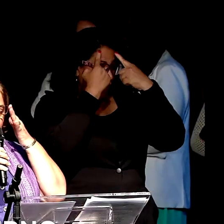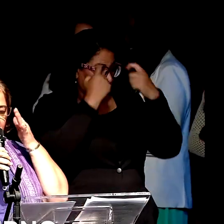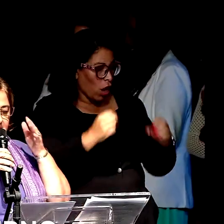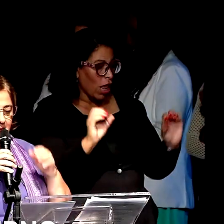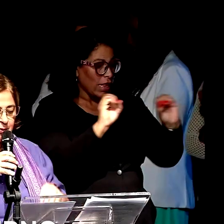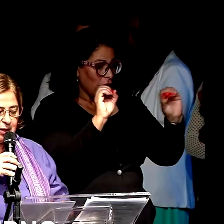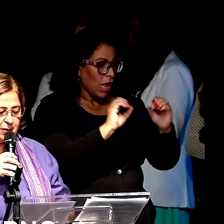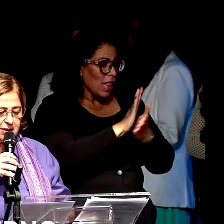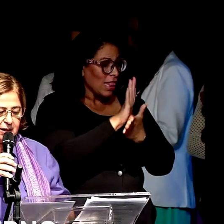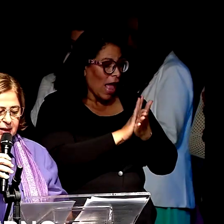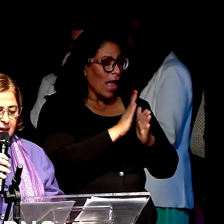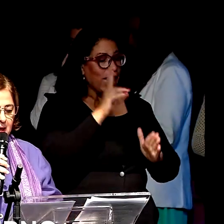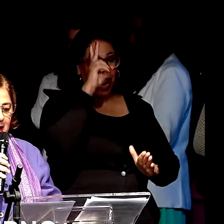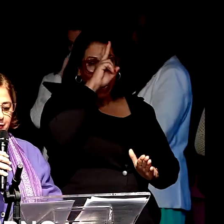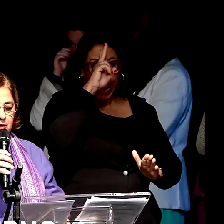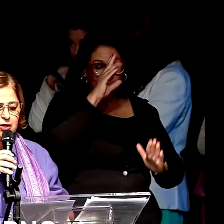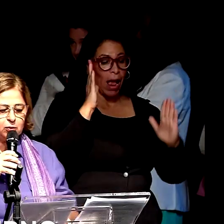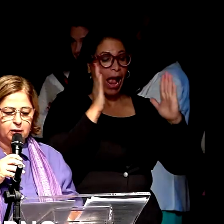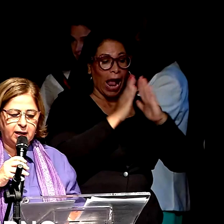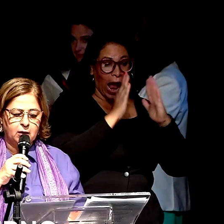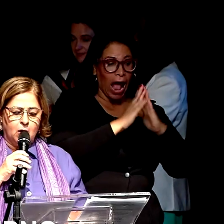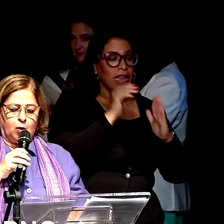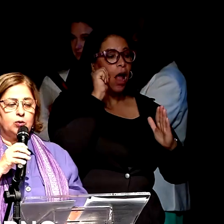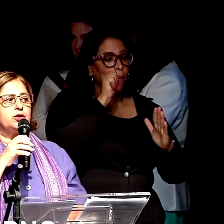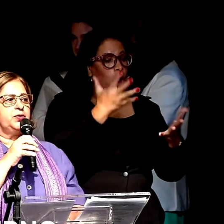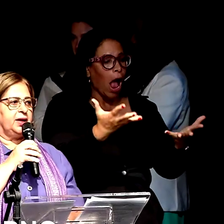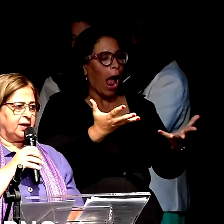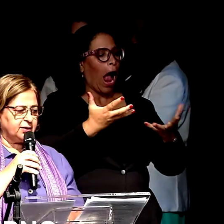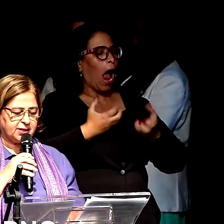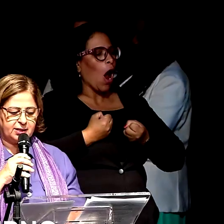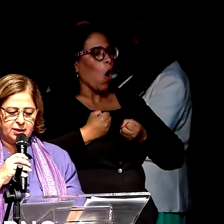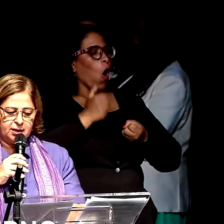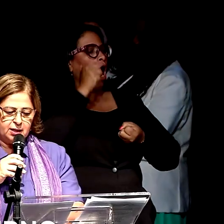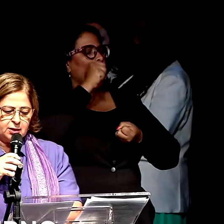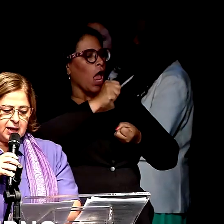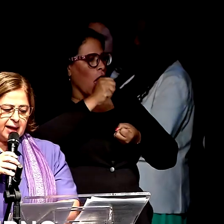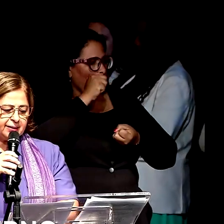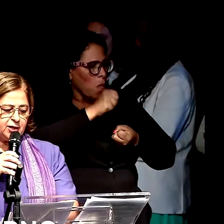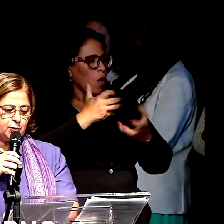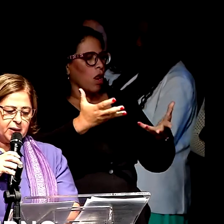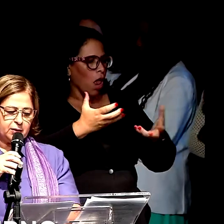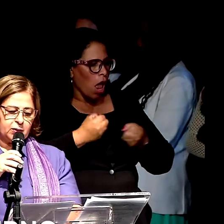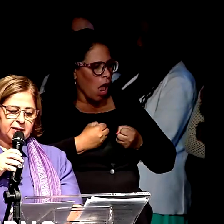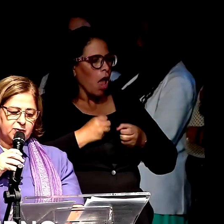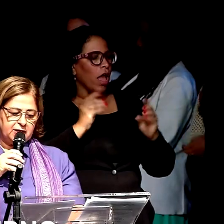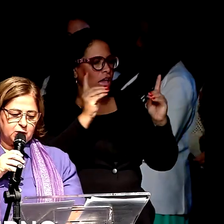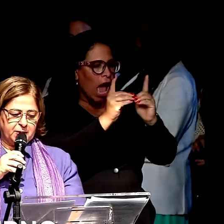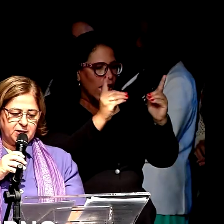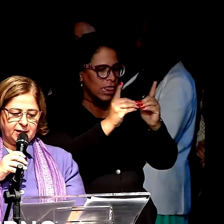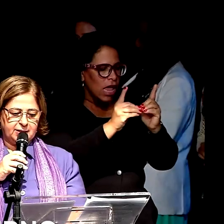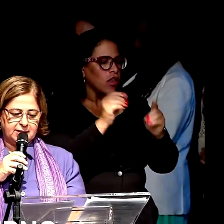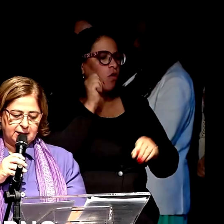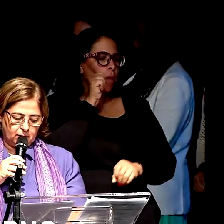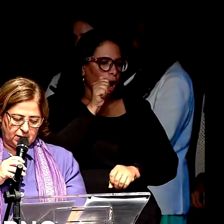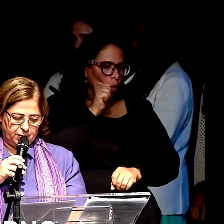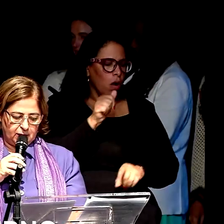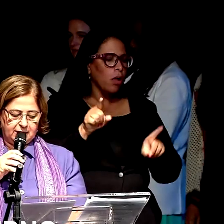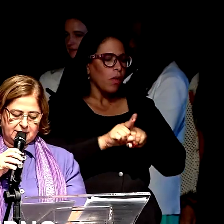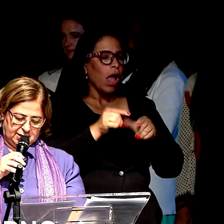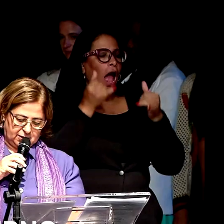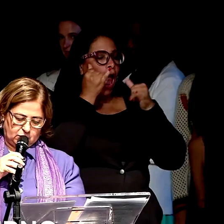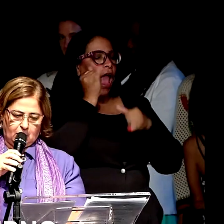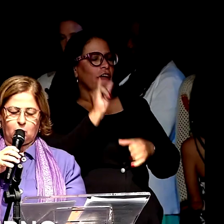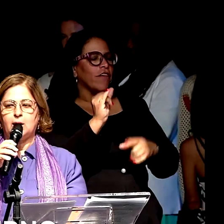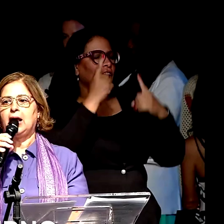retomando a Casa da Mulher Brasileira, a fim de acolher com diferentes atendimentos as vítimas de agressão e